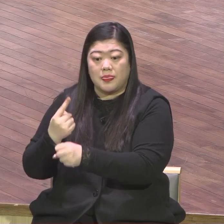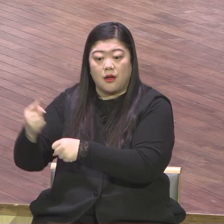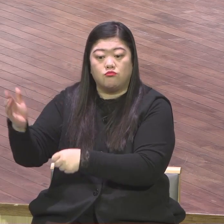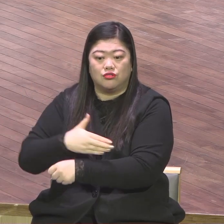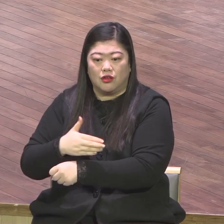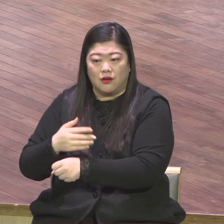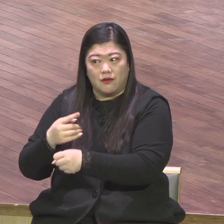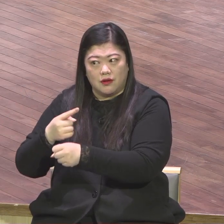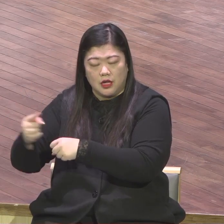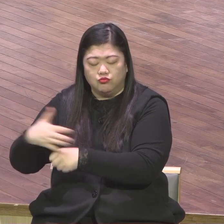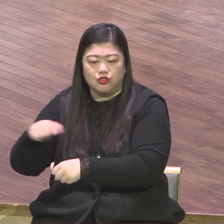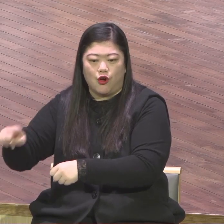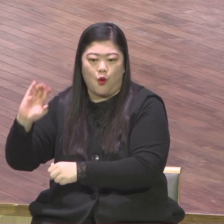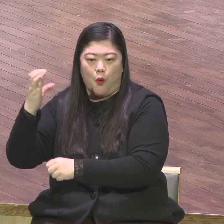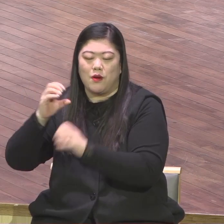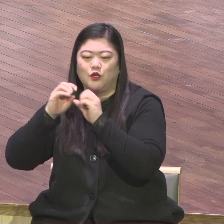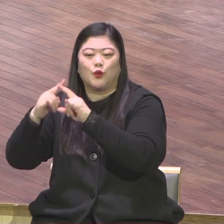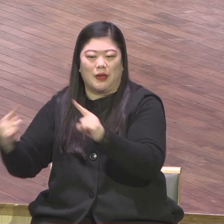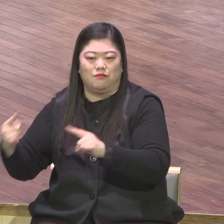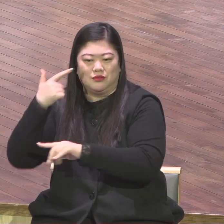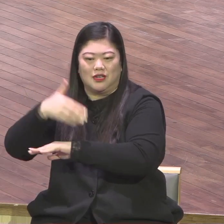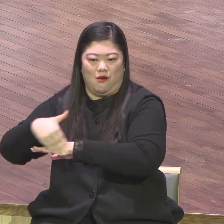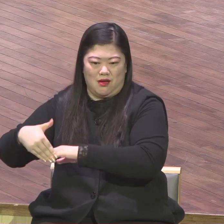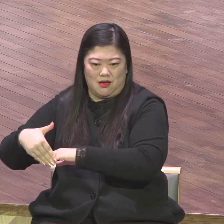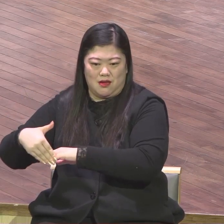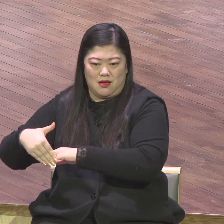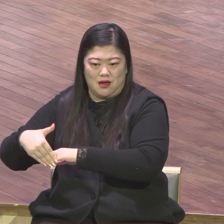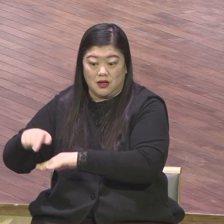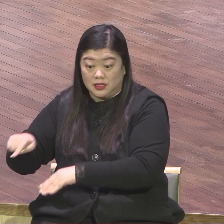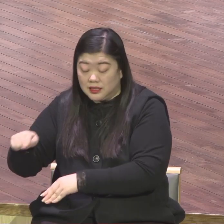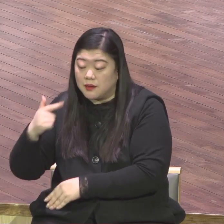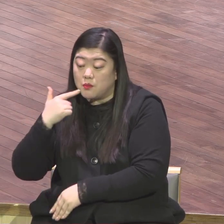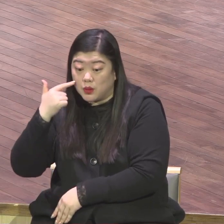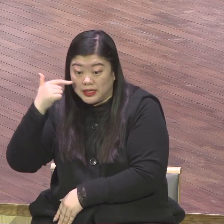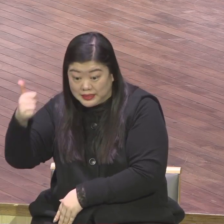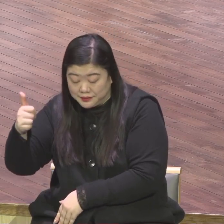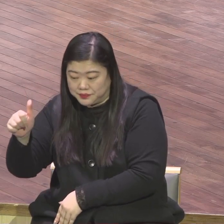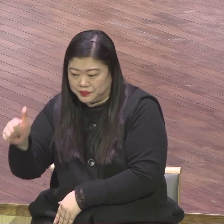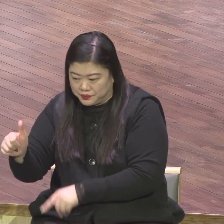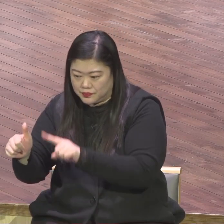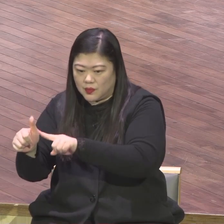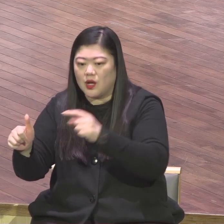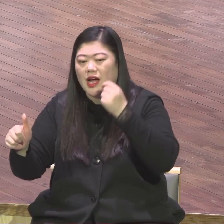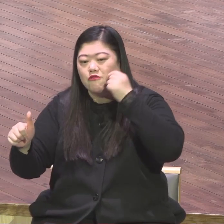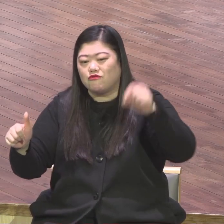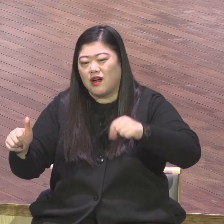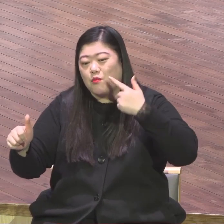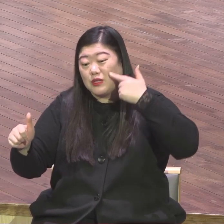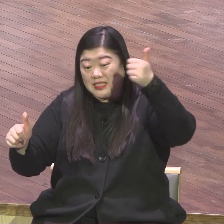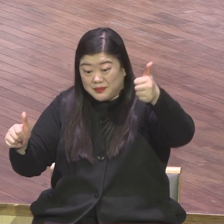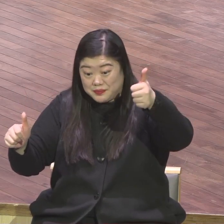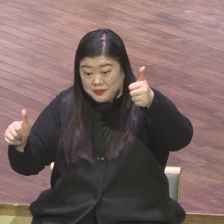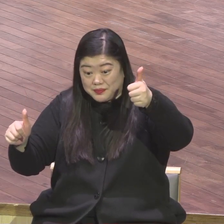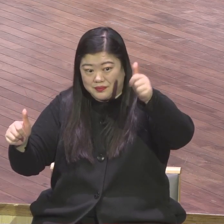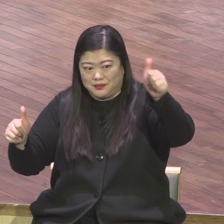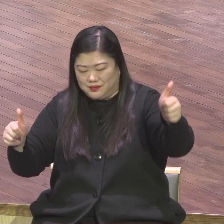진행됩니다 이미 현지에 있는 안드레스 목사님 이 정무직 성지사님이 우리 교회 파충자니까 가서 막 보험을